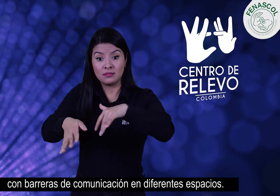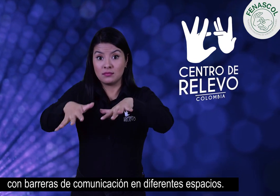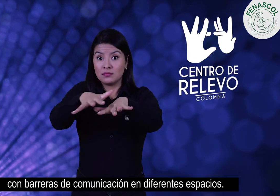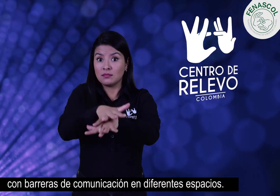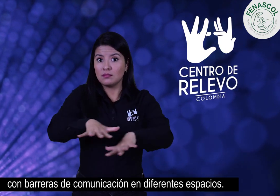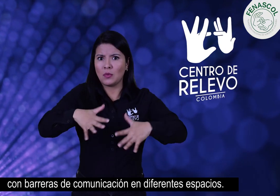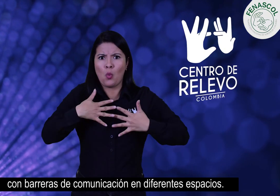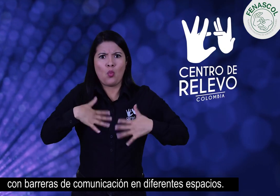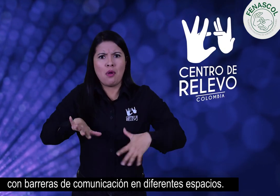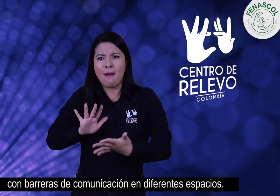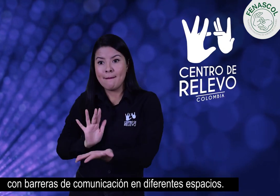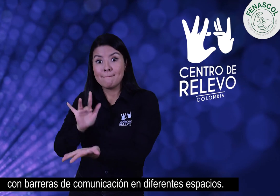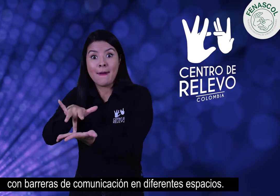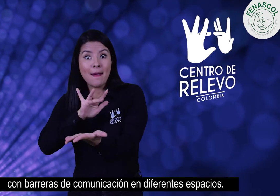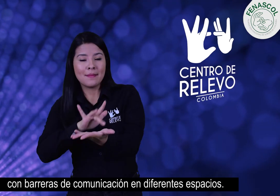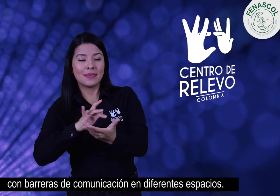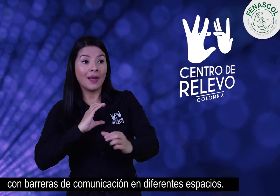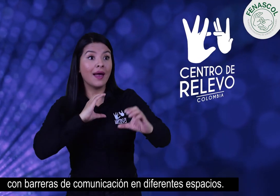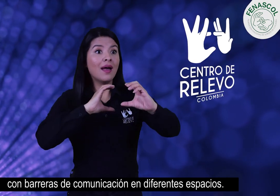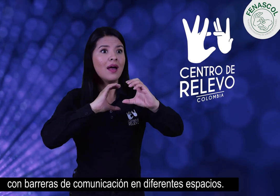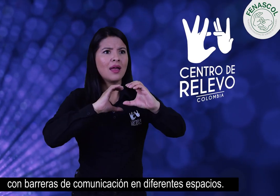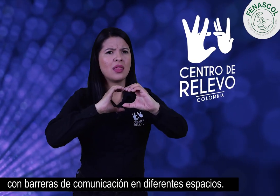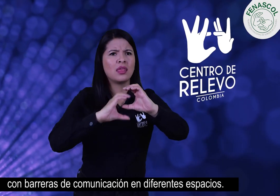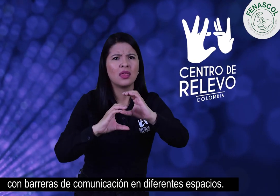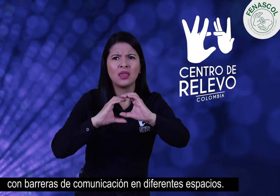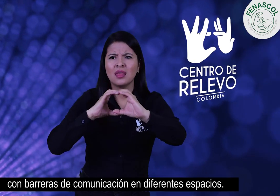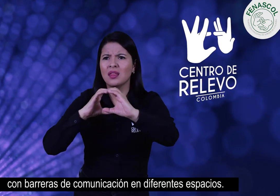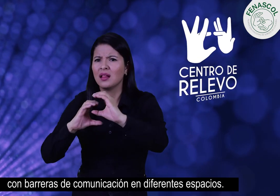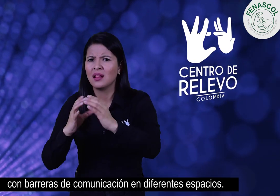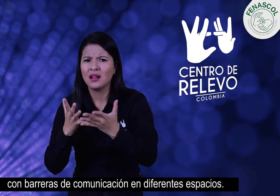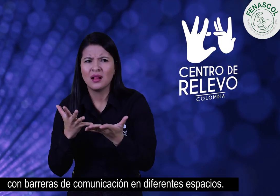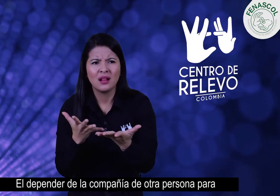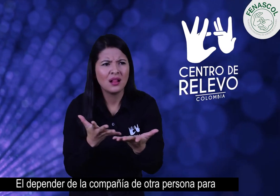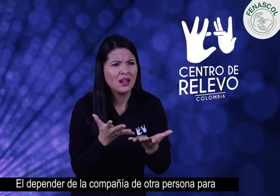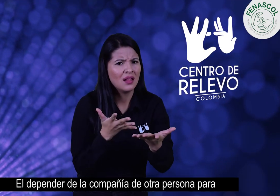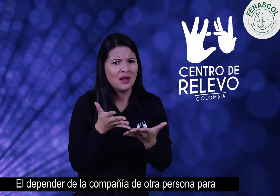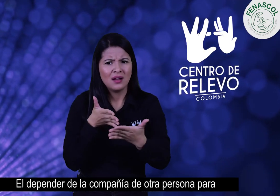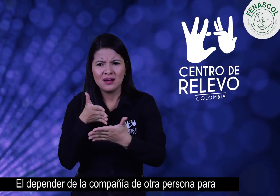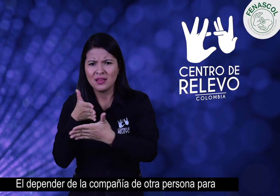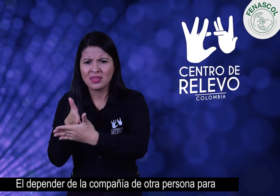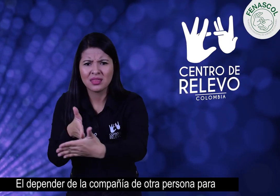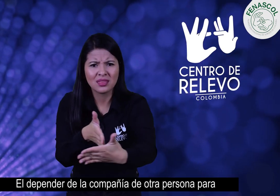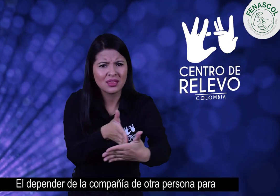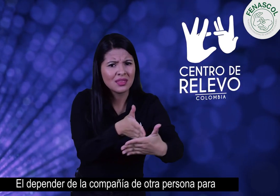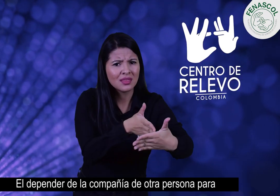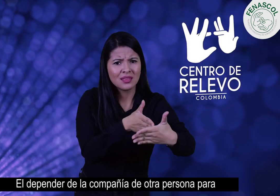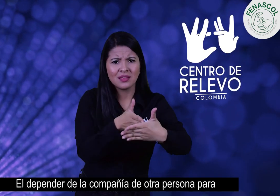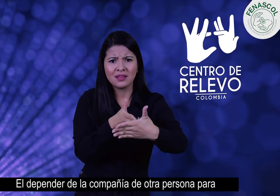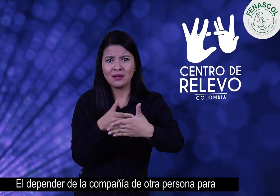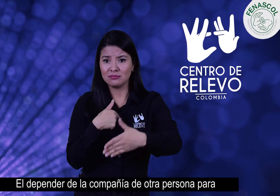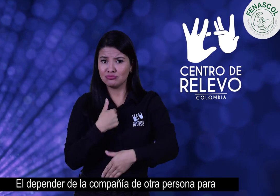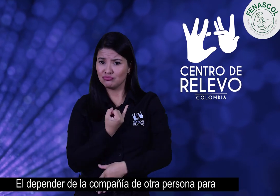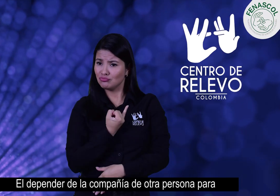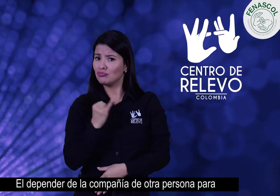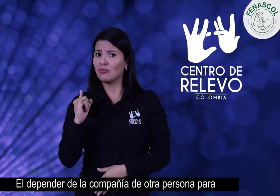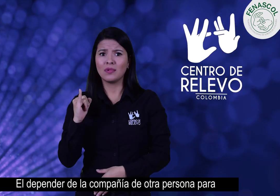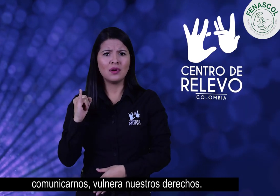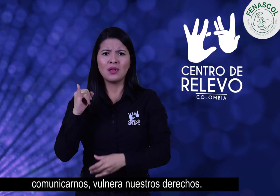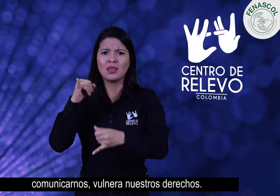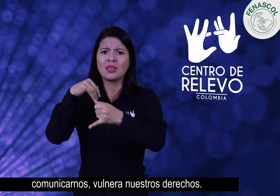comunicación en diferentes espacios. El depender de la compañía de otra persona para comunicarnos